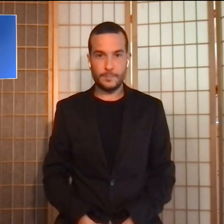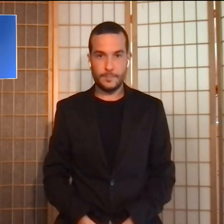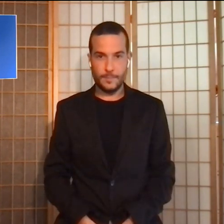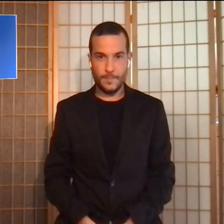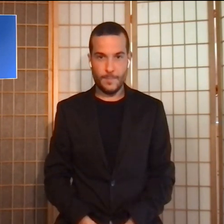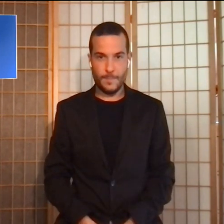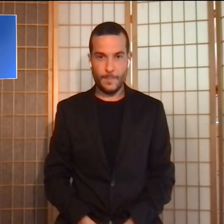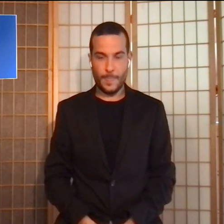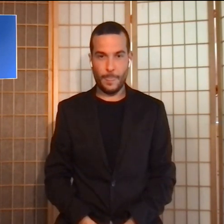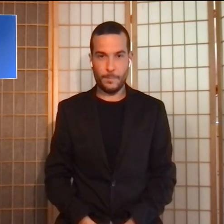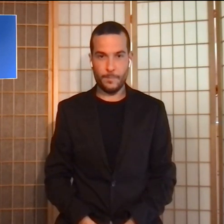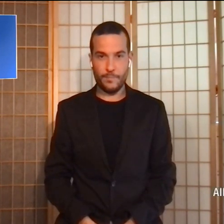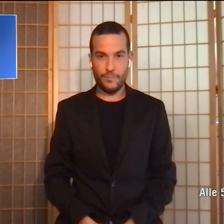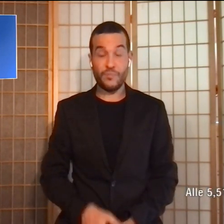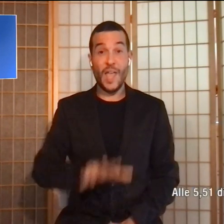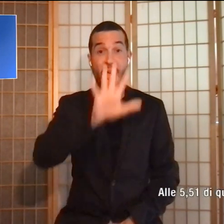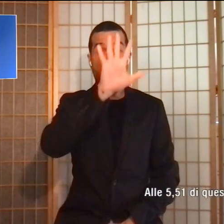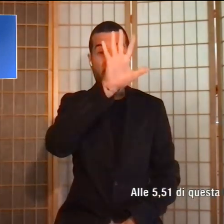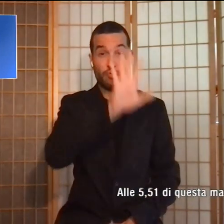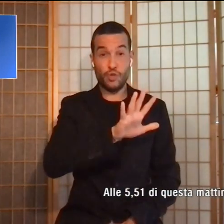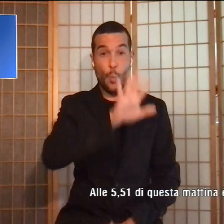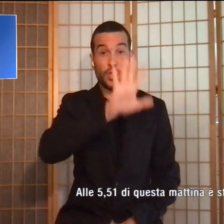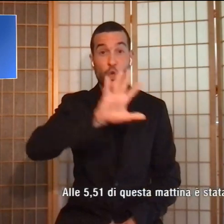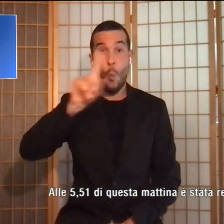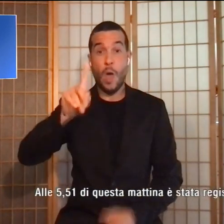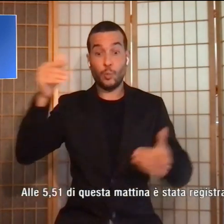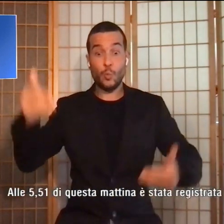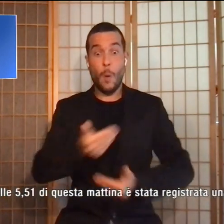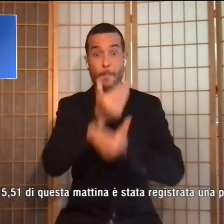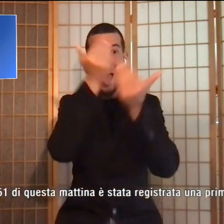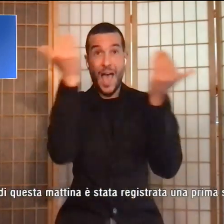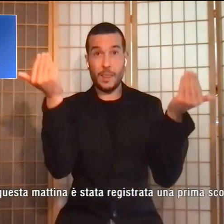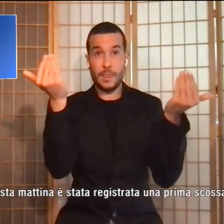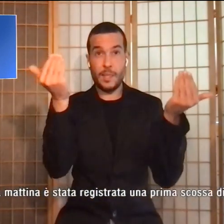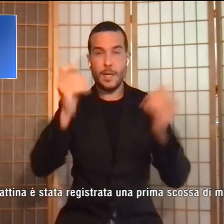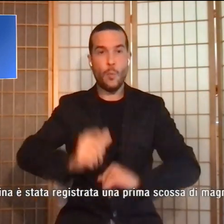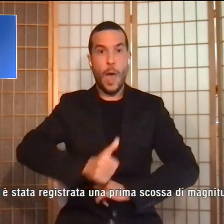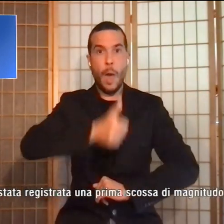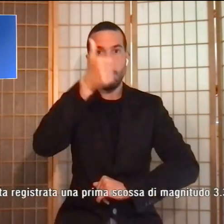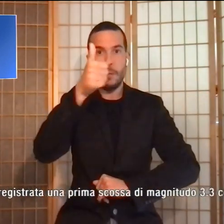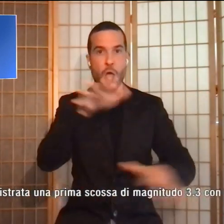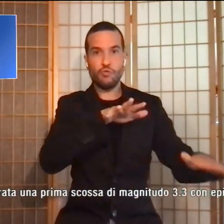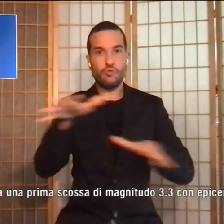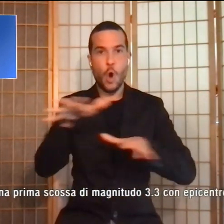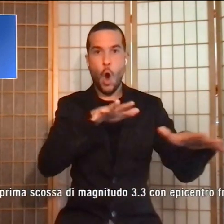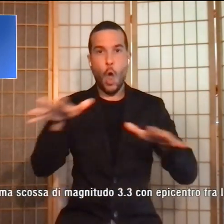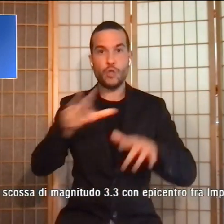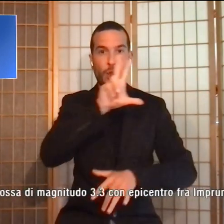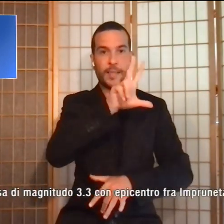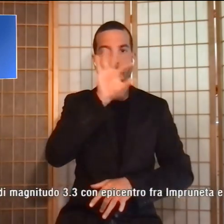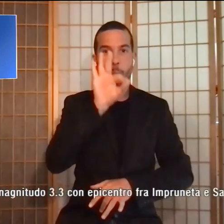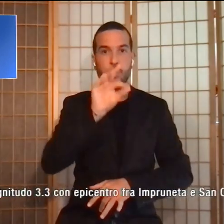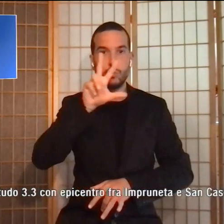Alle 5.51 di questa mattina è stata registrata una prima scossa di Magnetudo 3.3